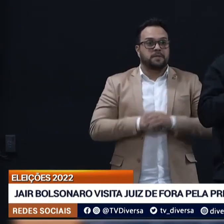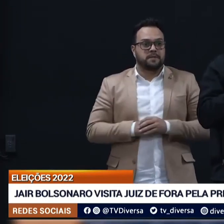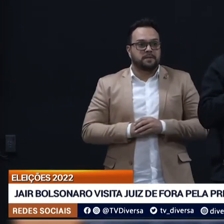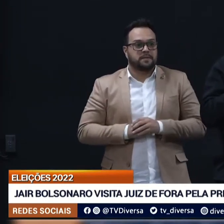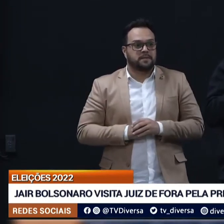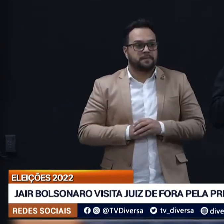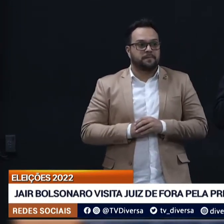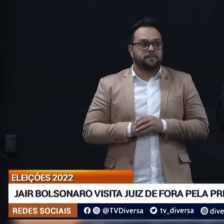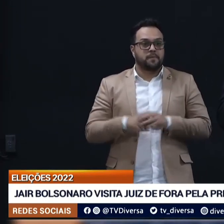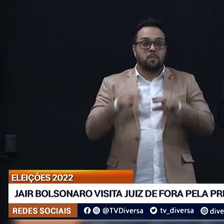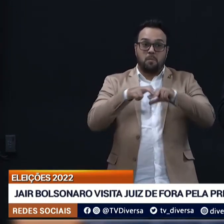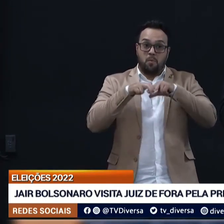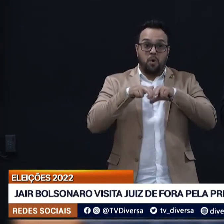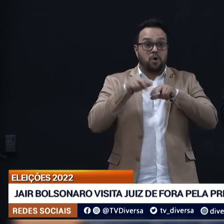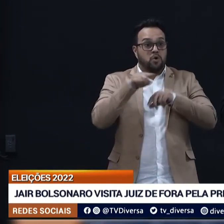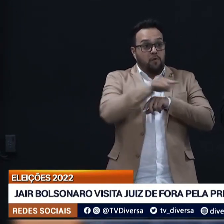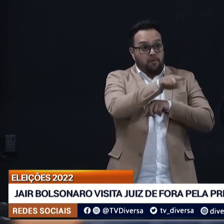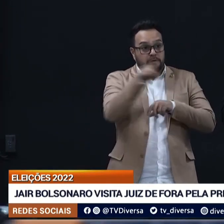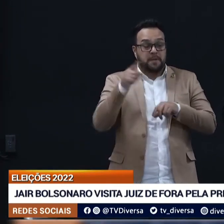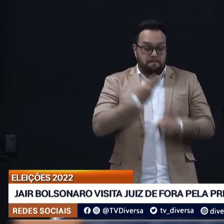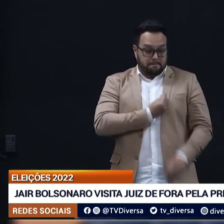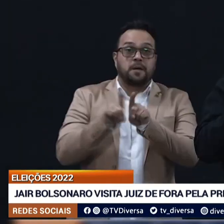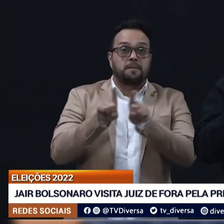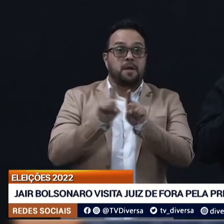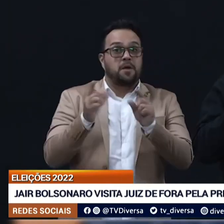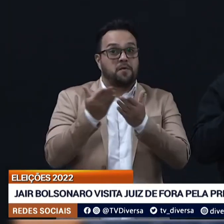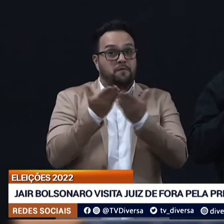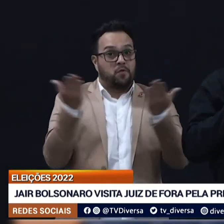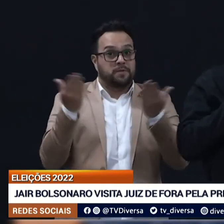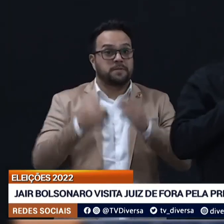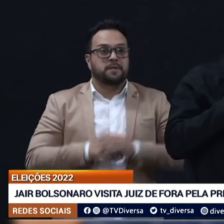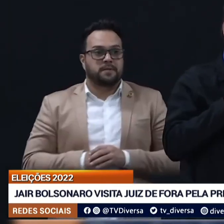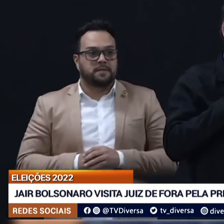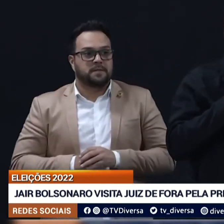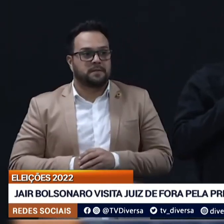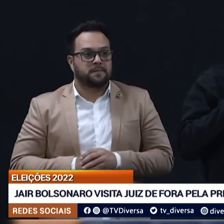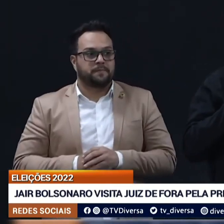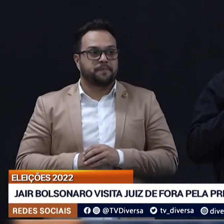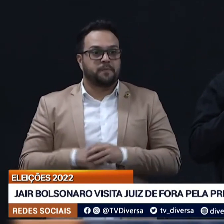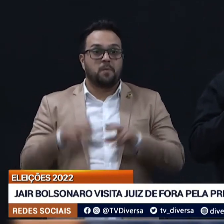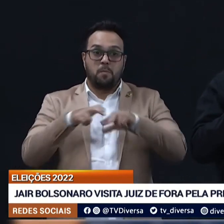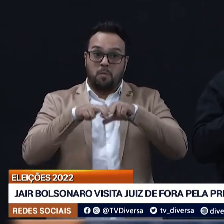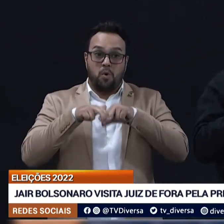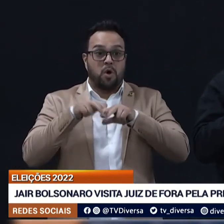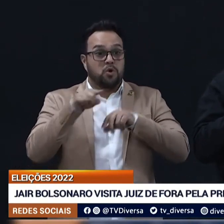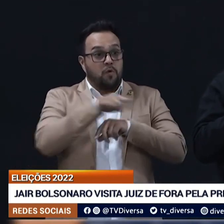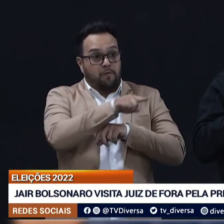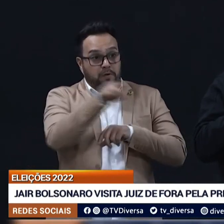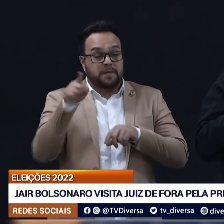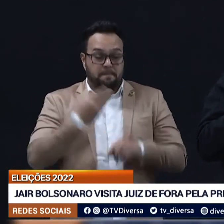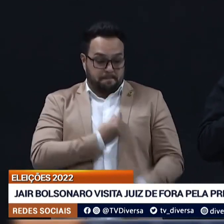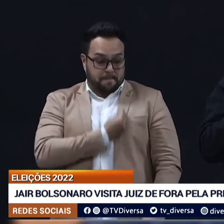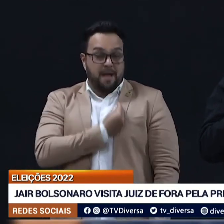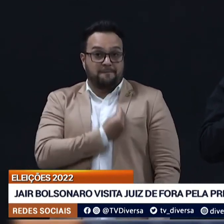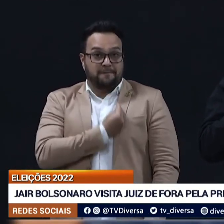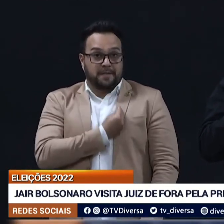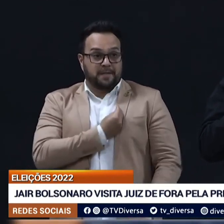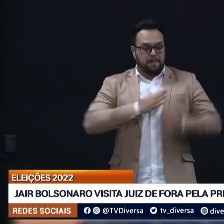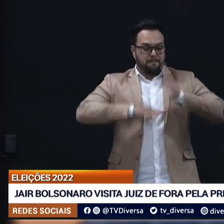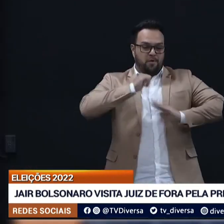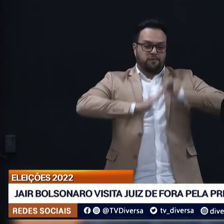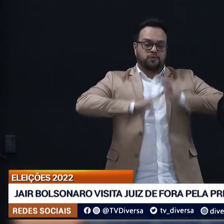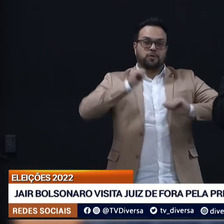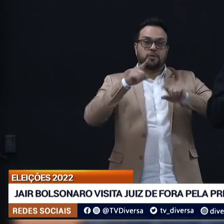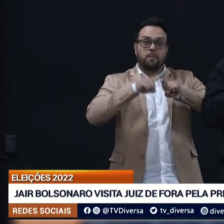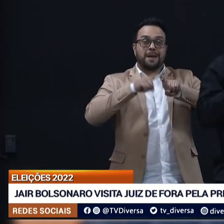pelas mãos de vocês, a minha vida foi salva. Segundo o chefe de Estado, a sobrevivência ao atentado não foi